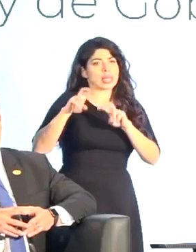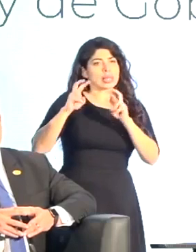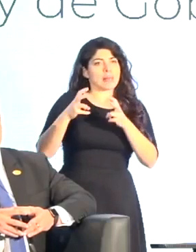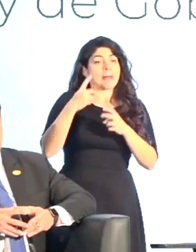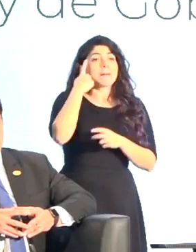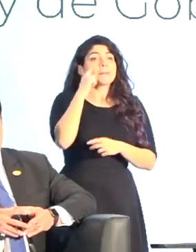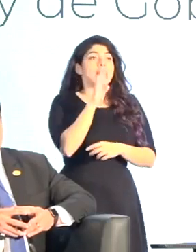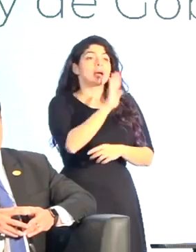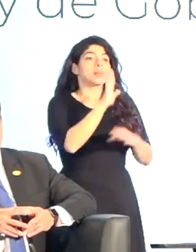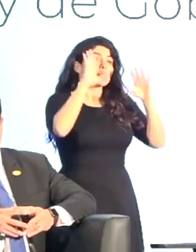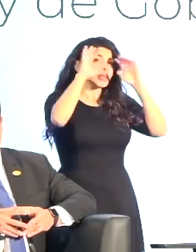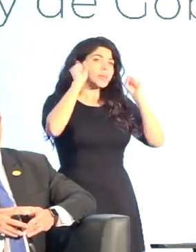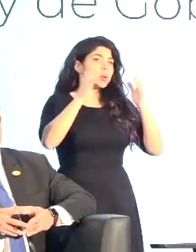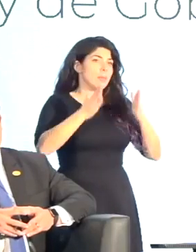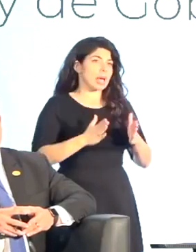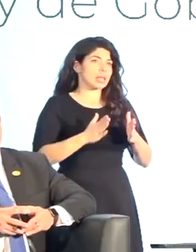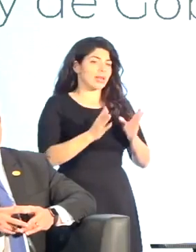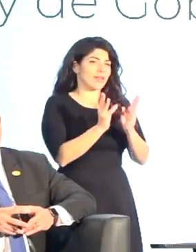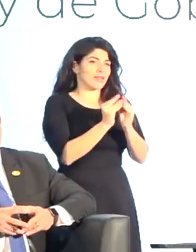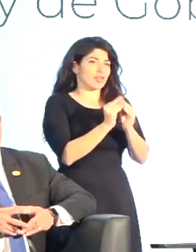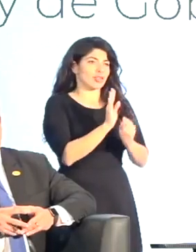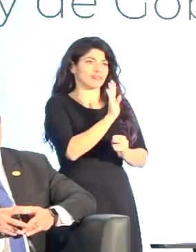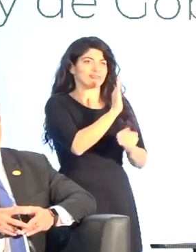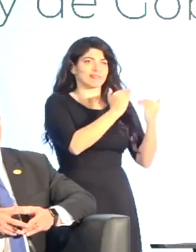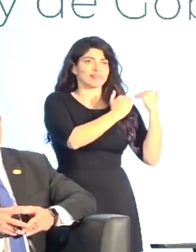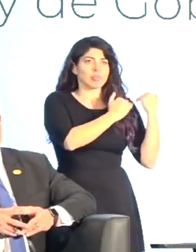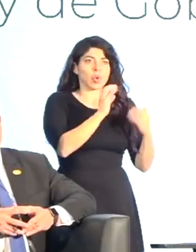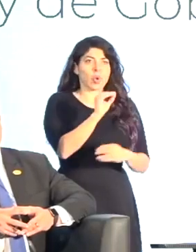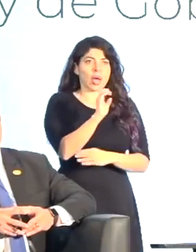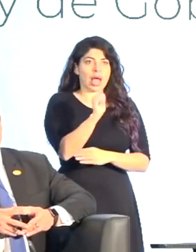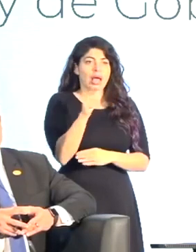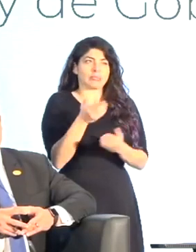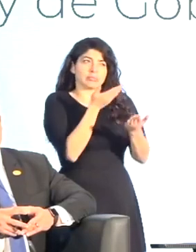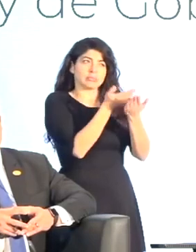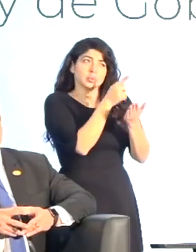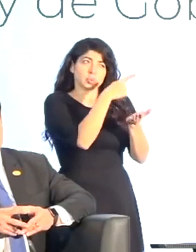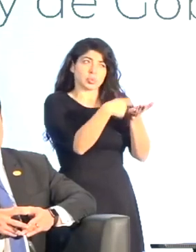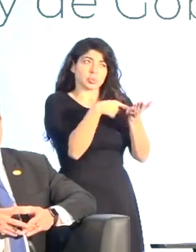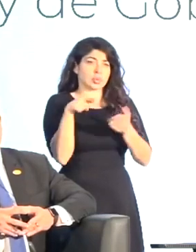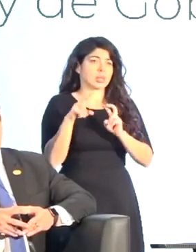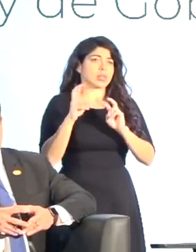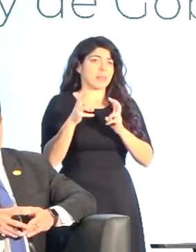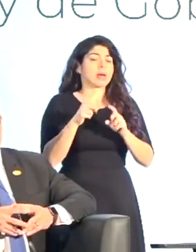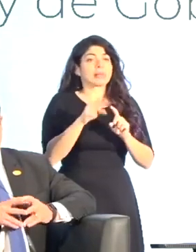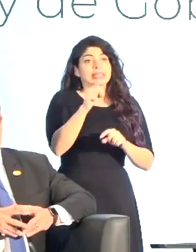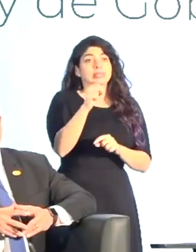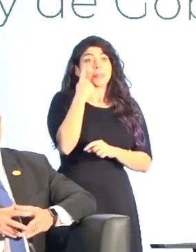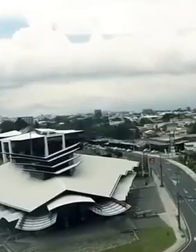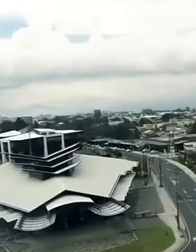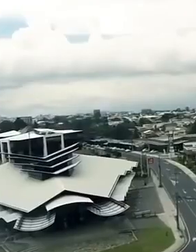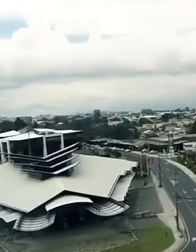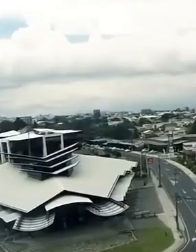políticos en Nicaragua, mientras que el presidente de Costa Rica, Carlos Alvarado, calificó como preocupante la oleada represiva del